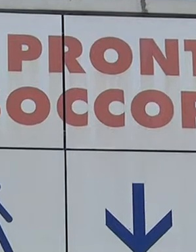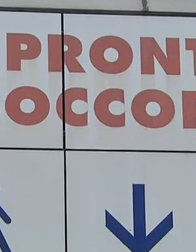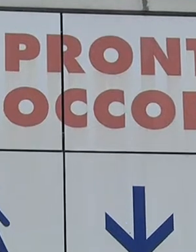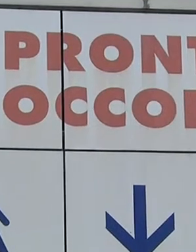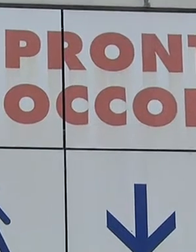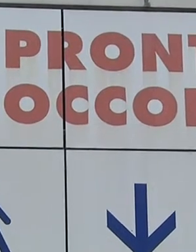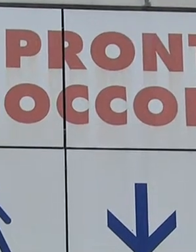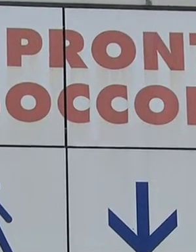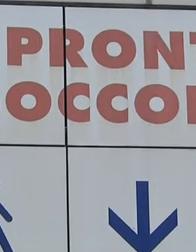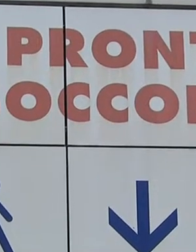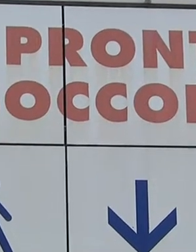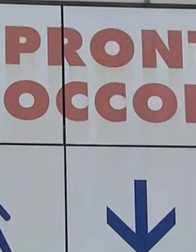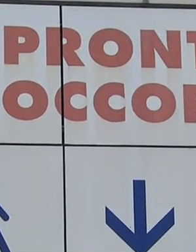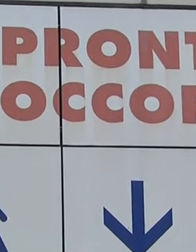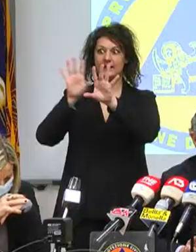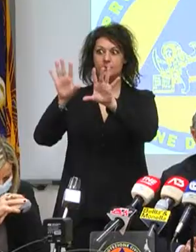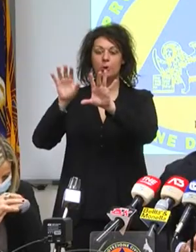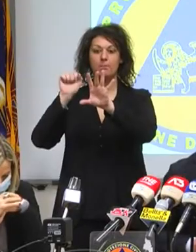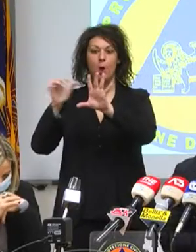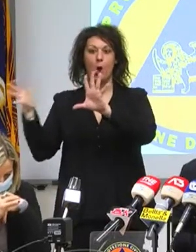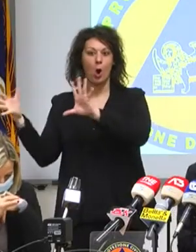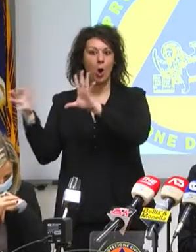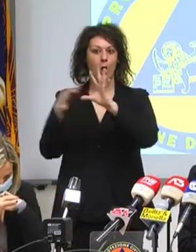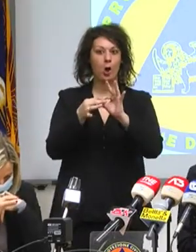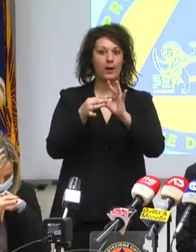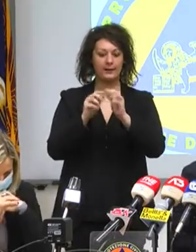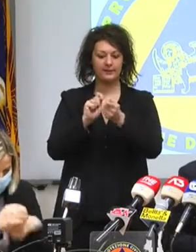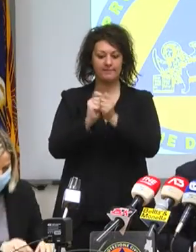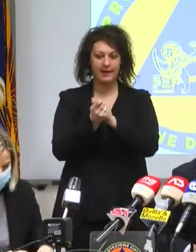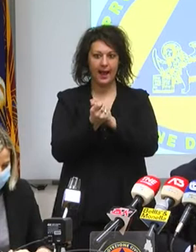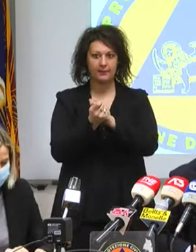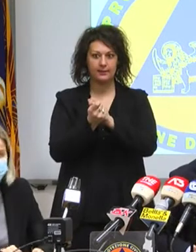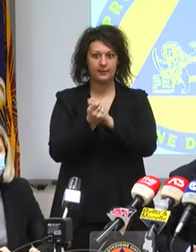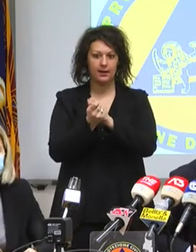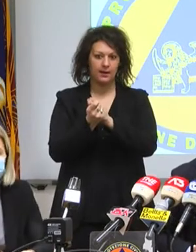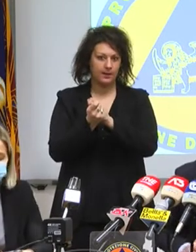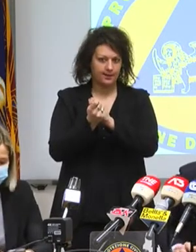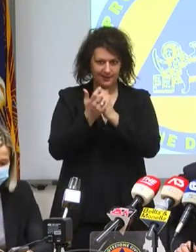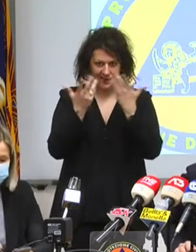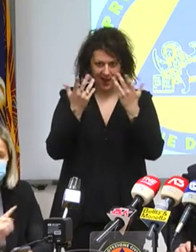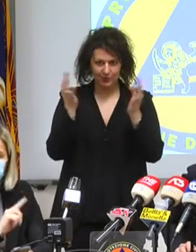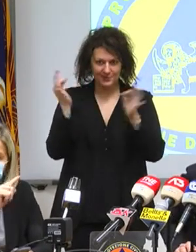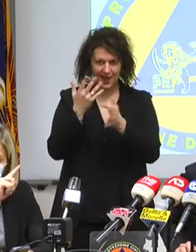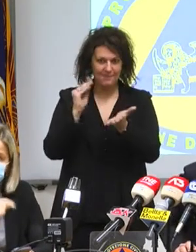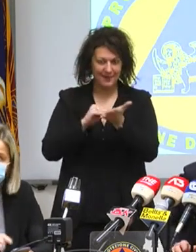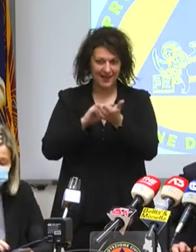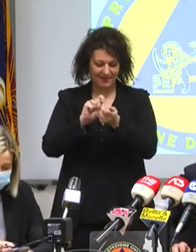possono far precipitare la situazione. Capite che se tornano le varianti abbiamo già capito quale sarà